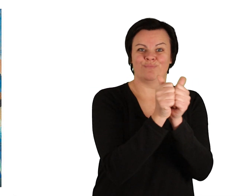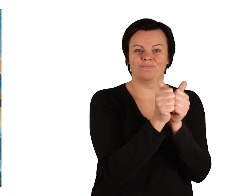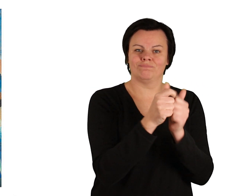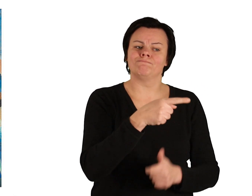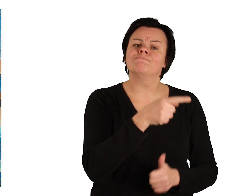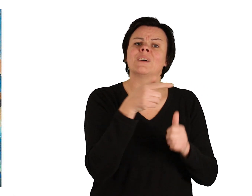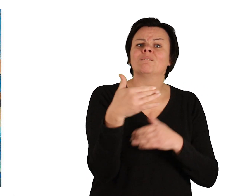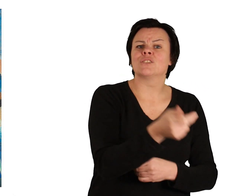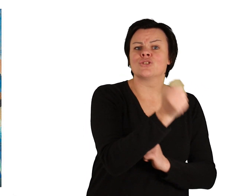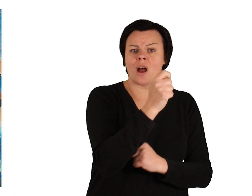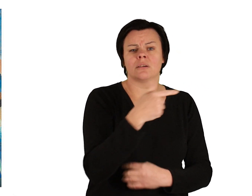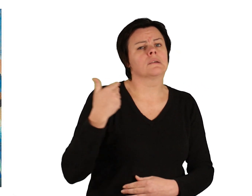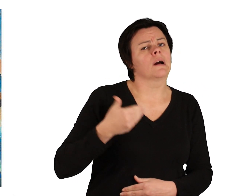Angeln und war ein zufriedener Mann.